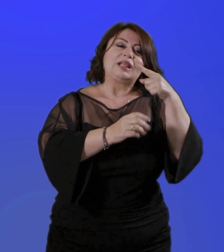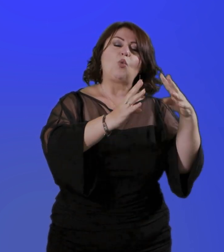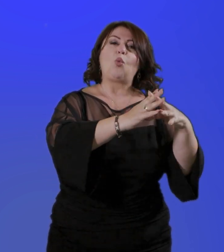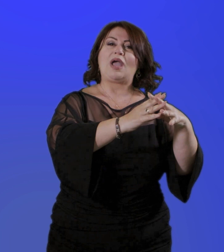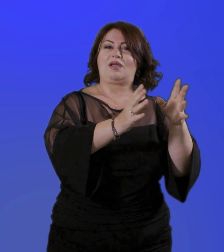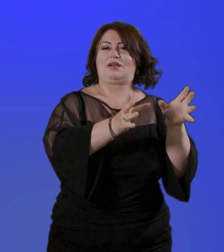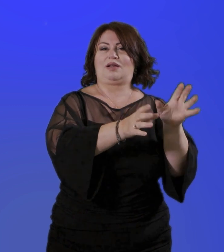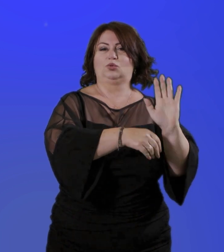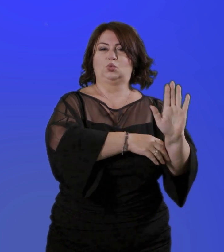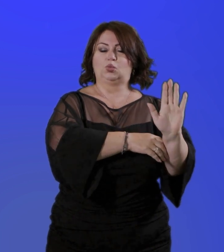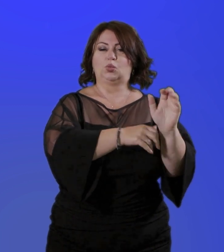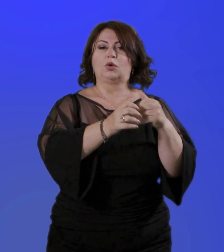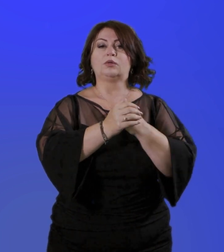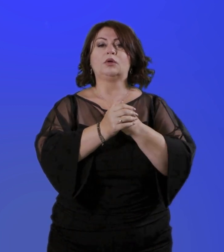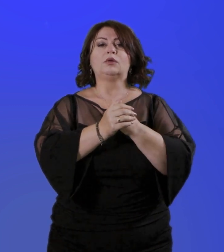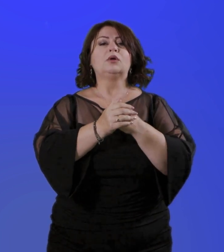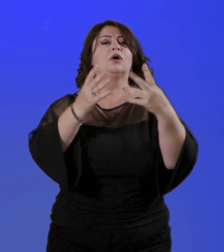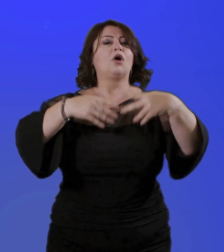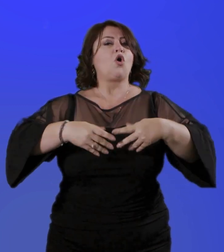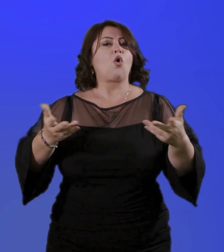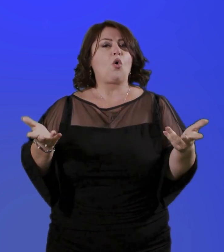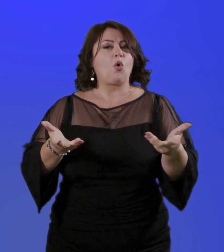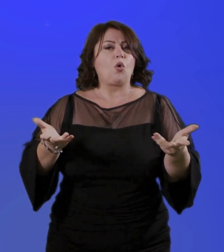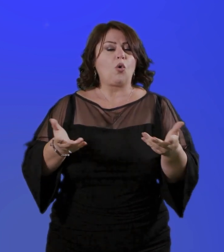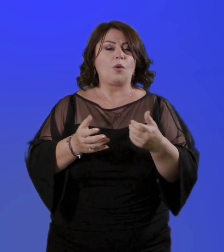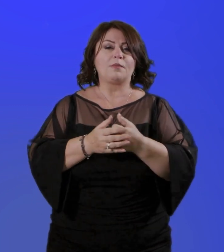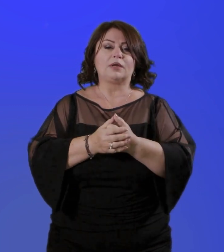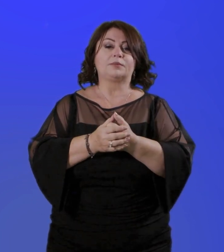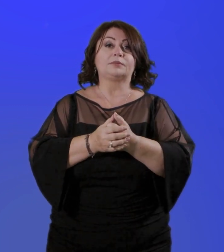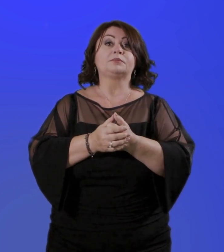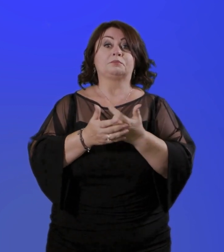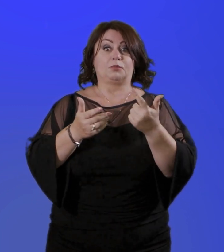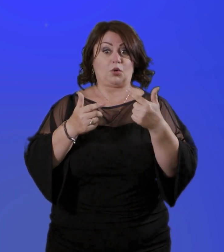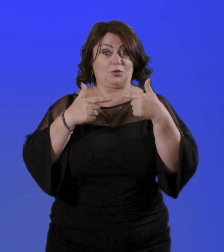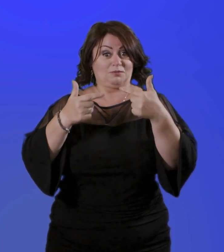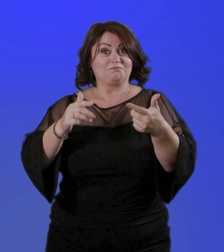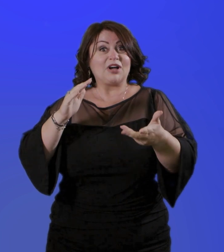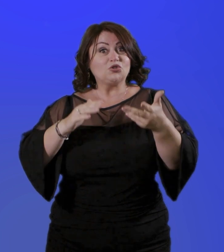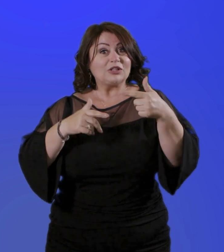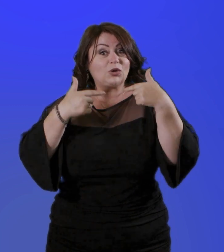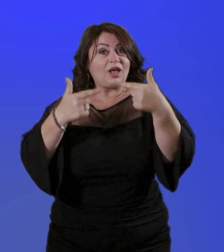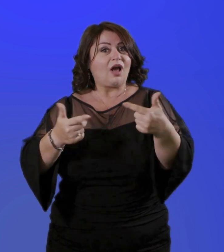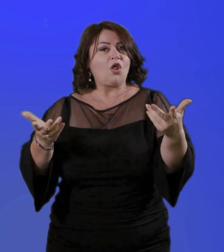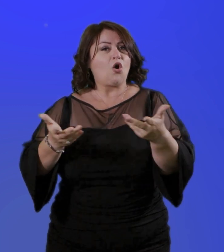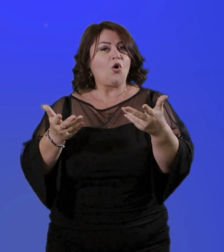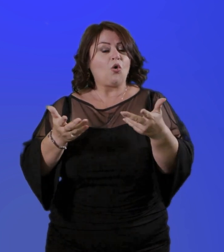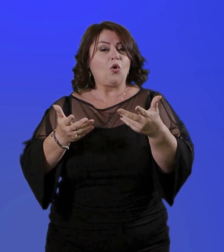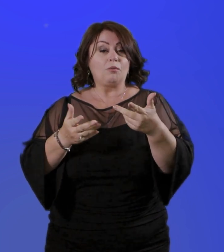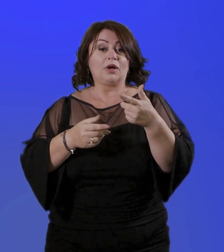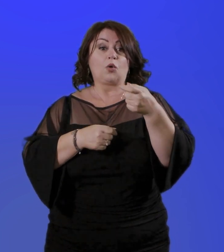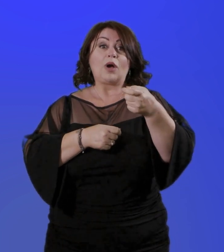Come funziona? La maggiorazione del periodo di servizio è riconosciuta al momento della